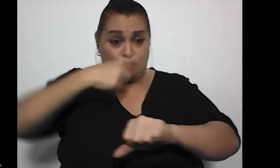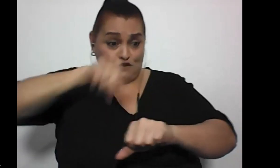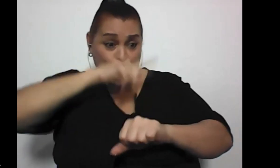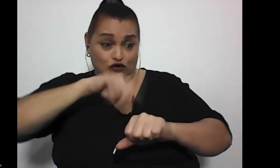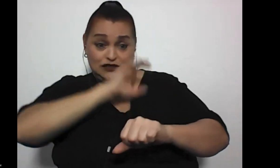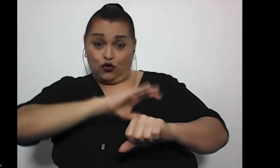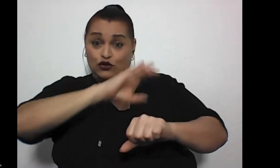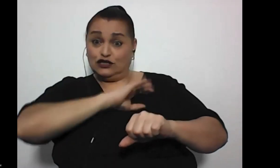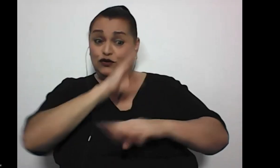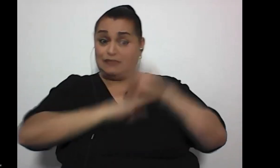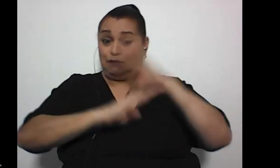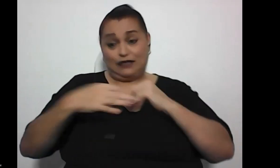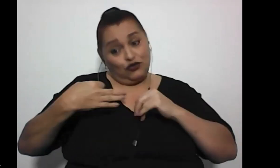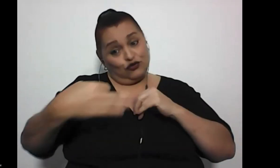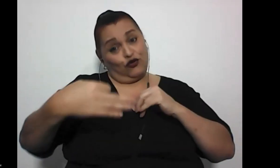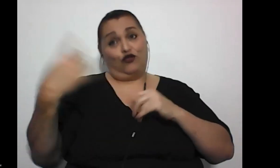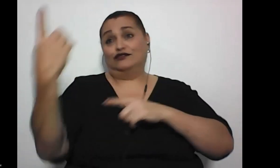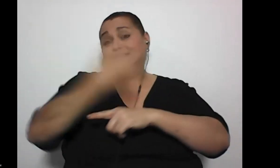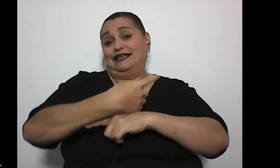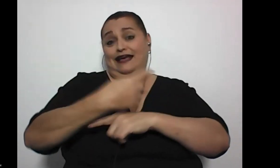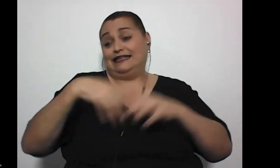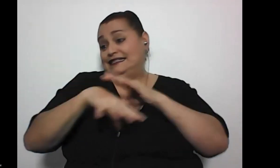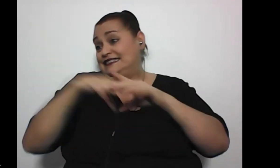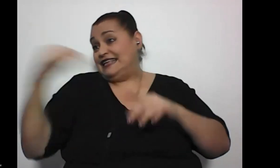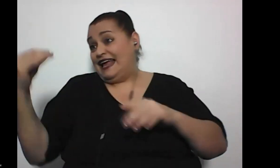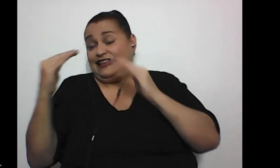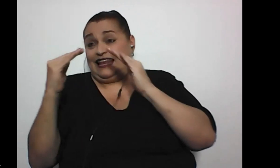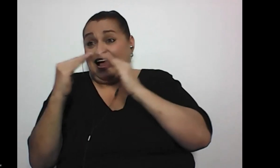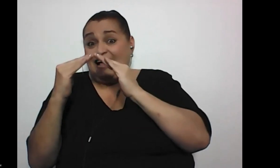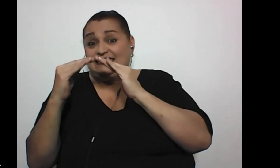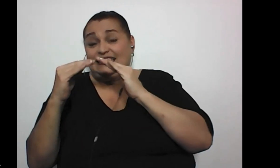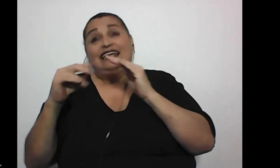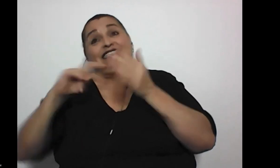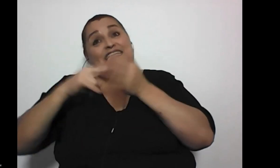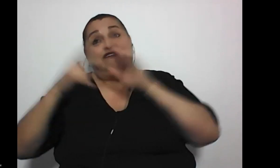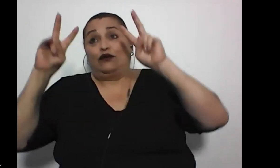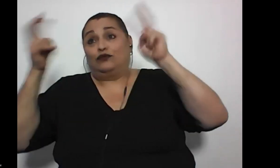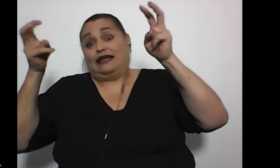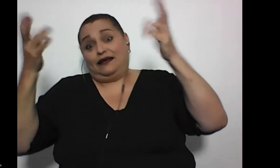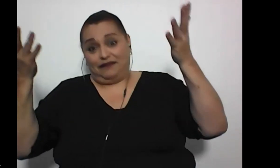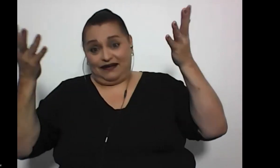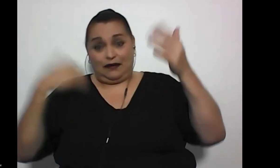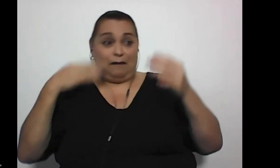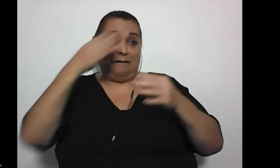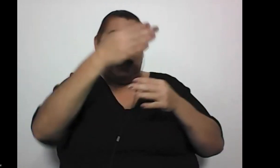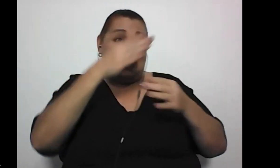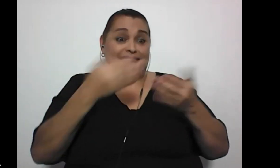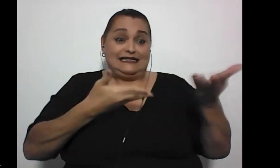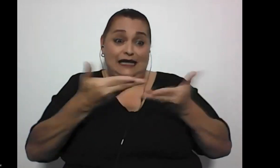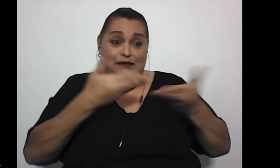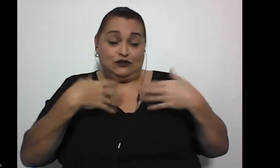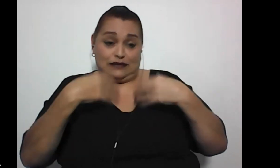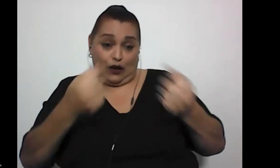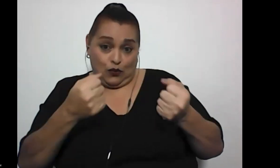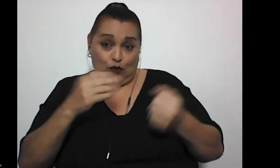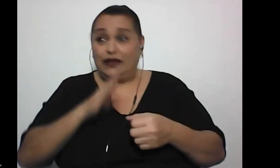discapacidad sean todos los días, el solo salir de la casa para muchas ya es todo un tema, ¿verdad? El ir al servicio de salud es todo un tema, el ir